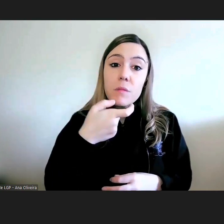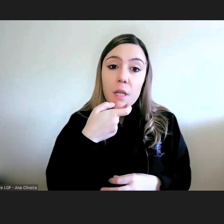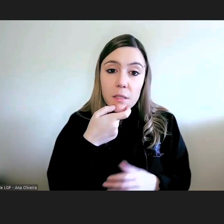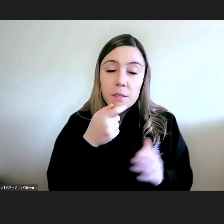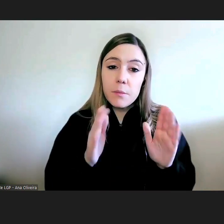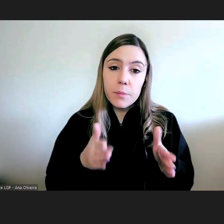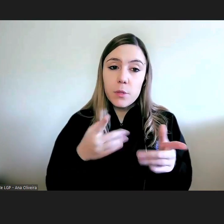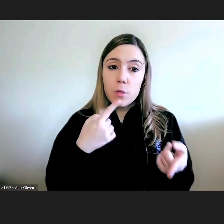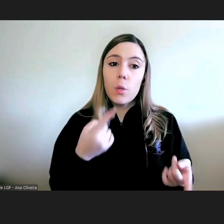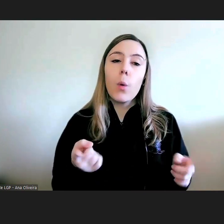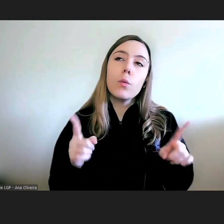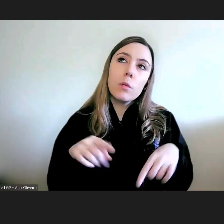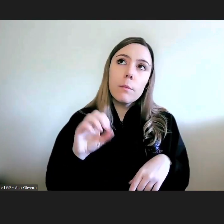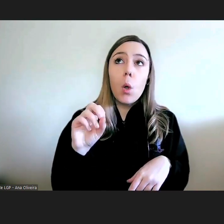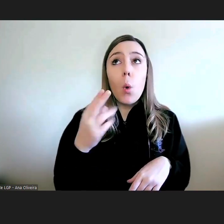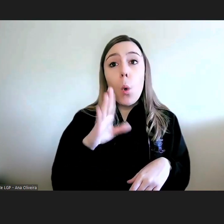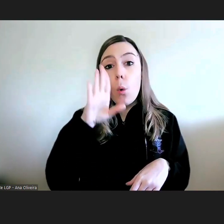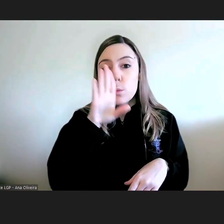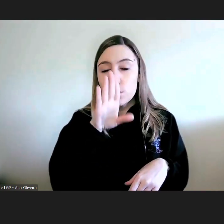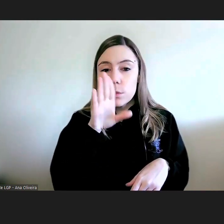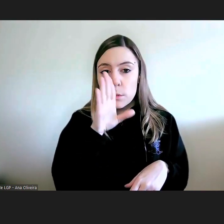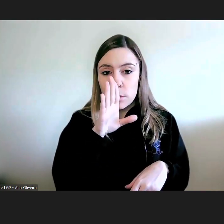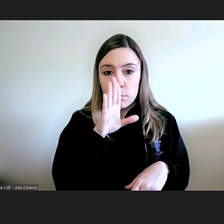precisos novamente ou se isso for